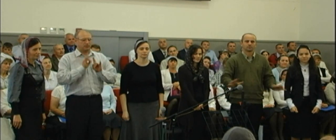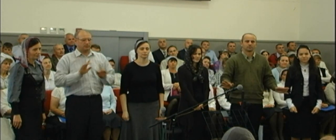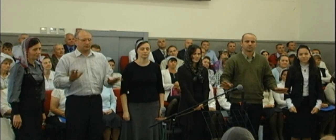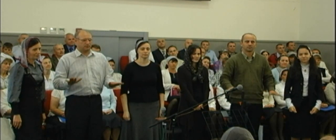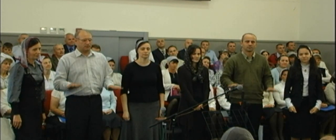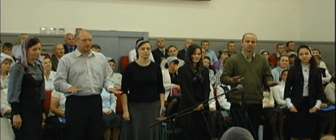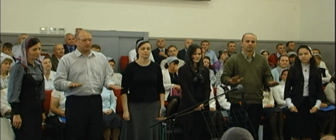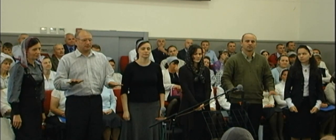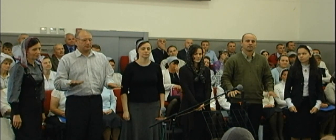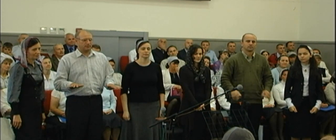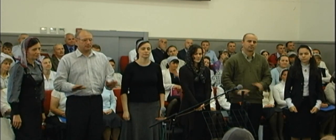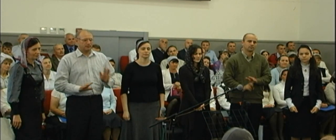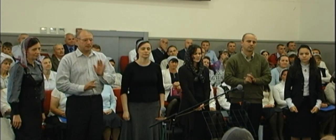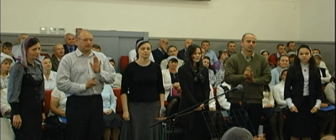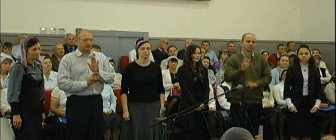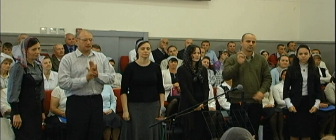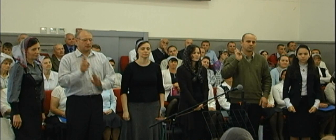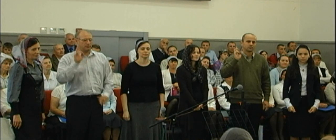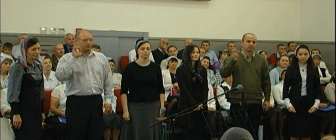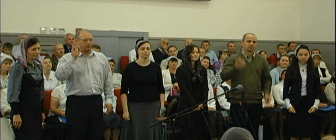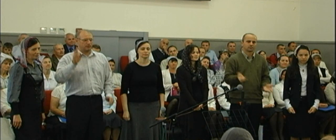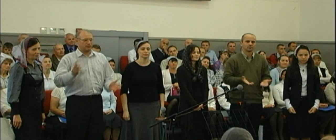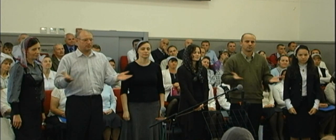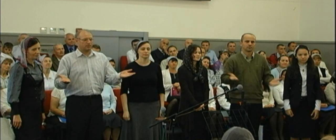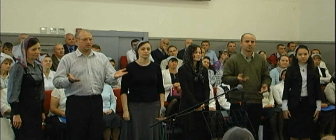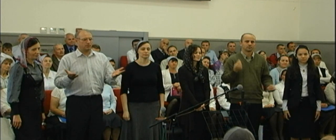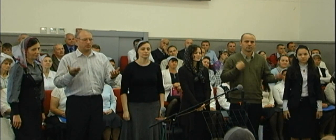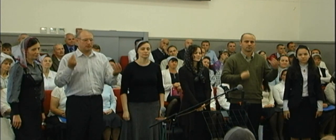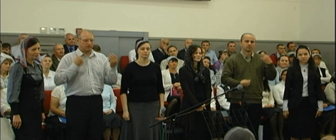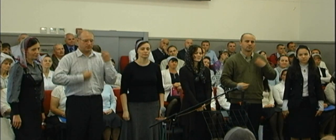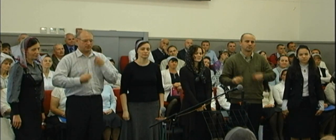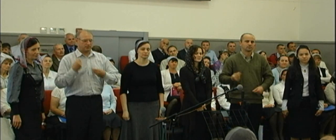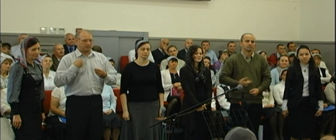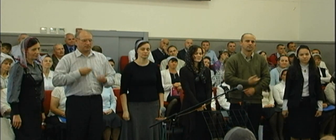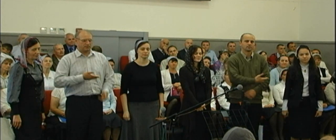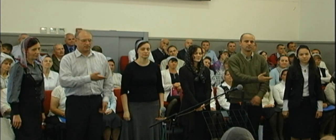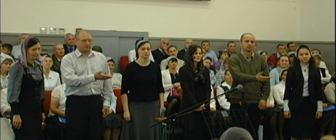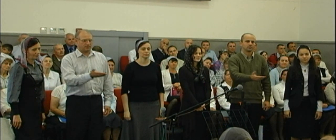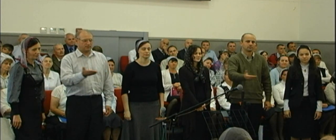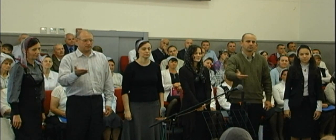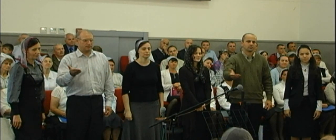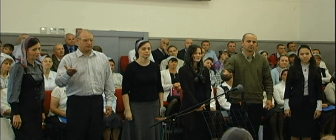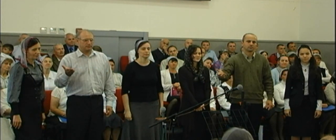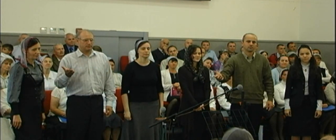Церковь Божья в каком одеянии ты?